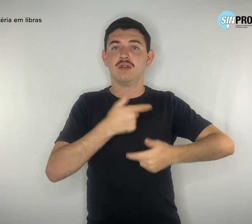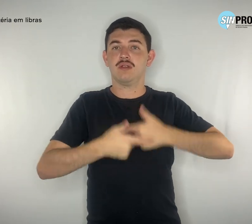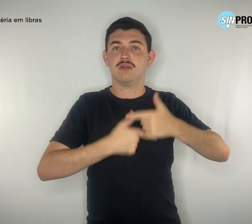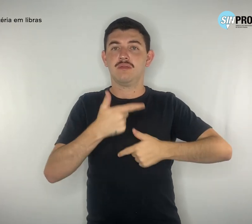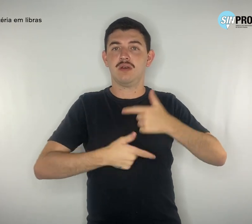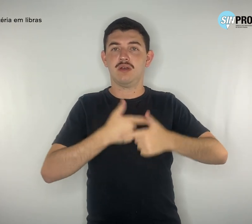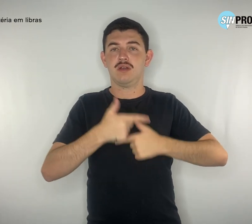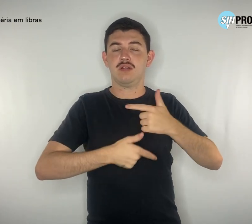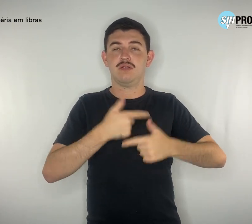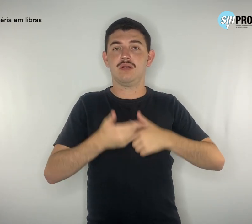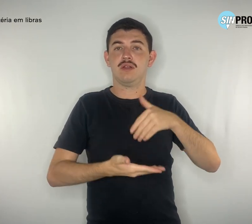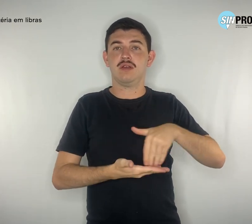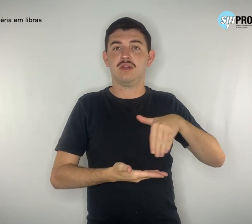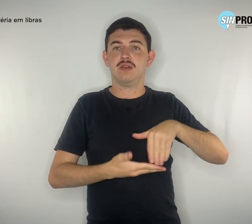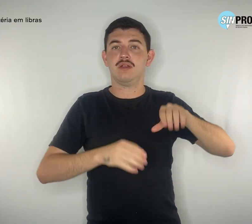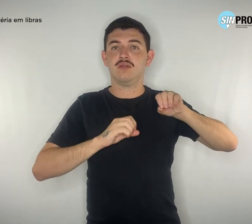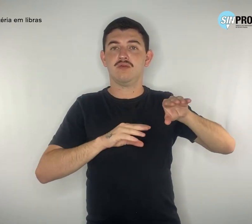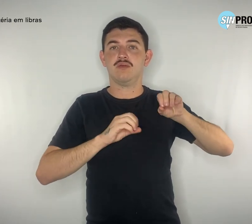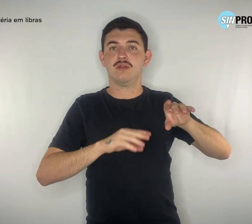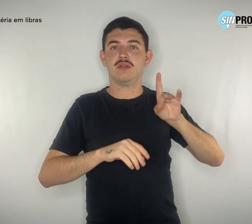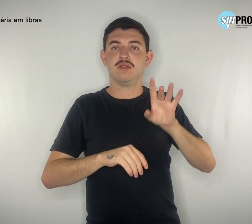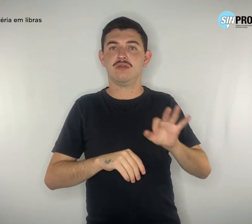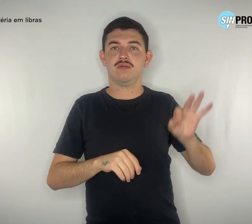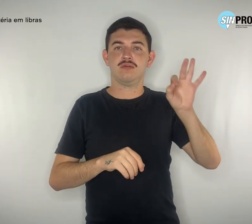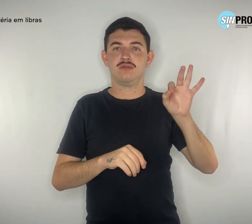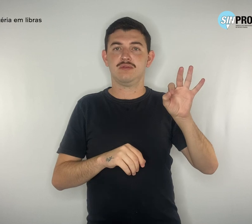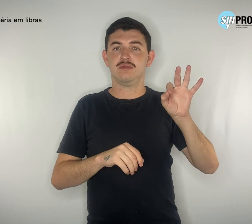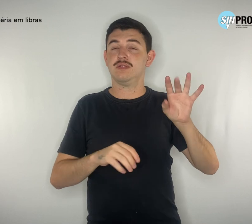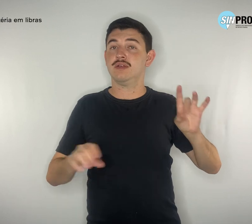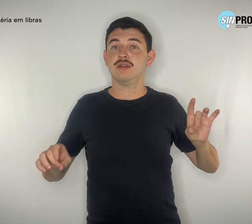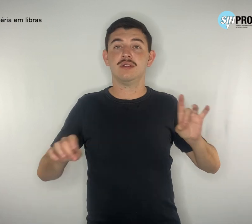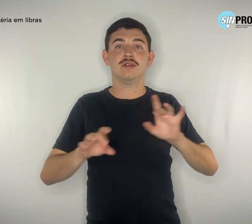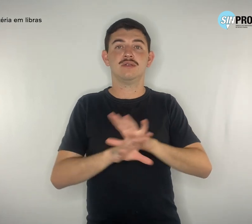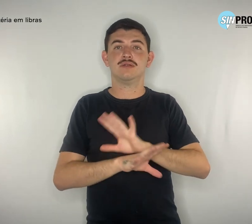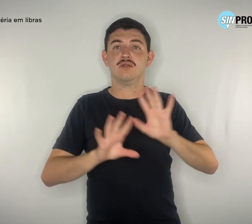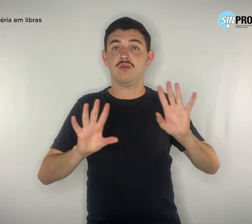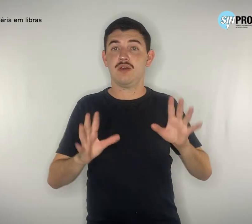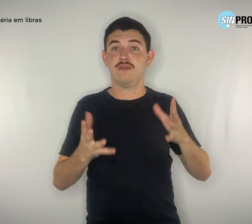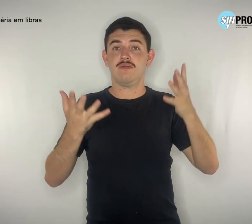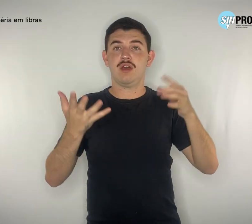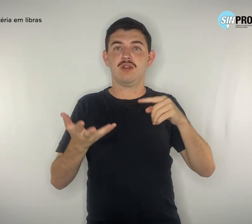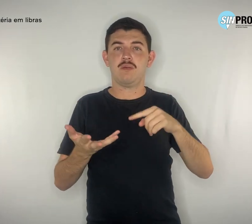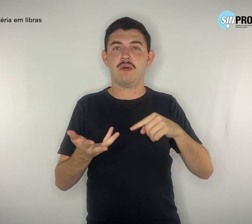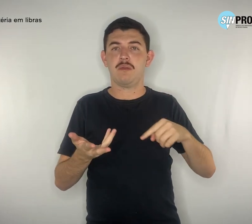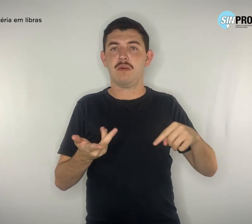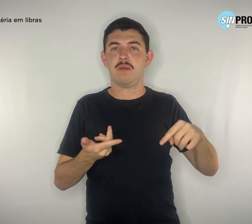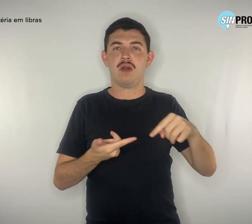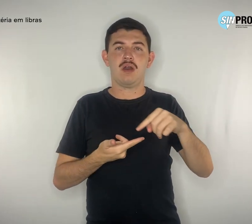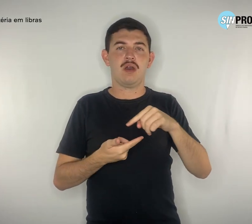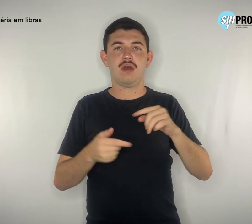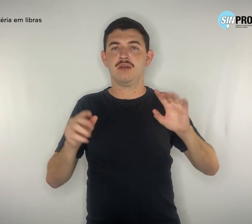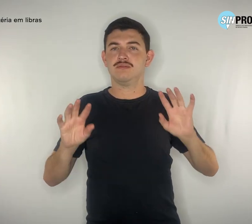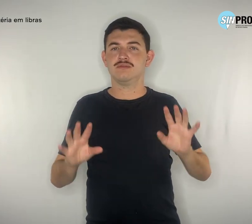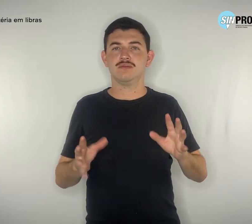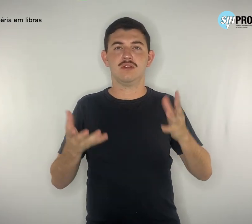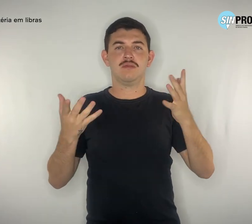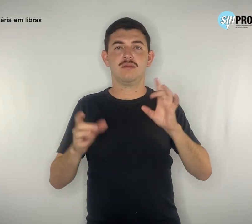deu por encerrada uma série de eventos em comemoração aos 35 anos de